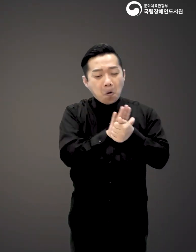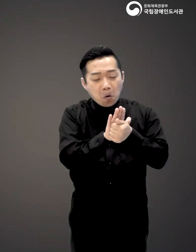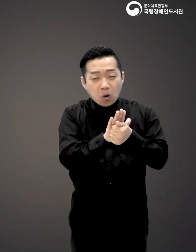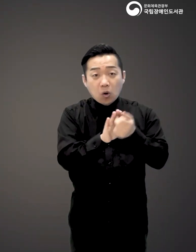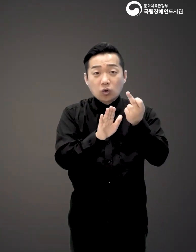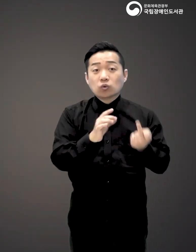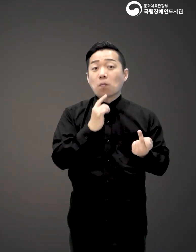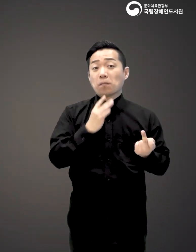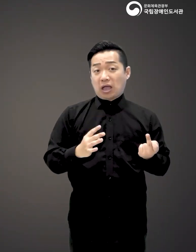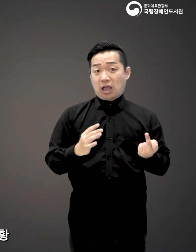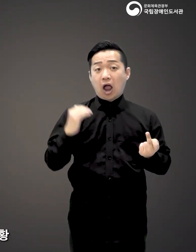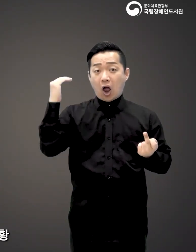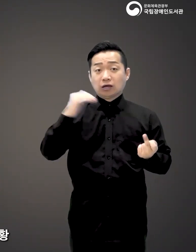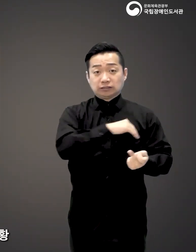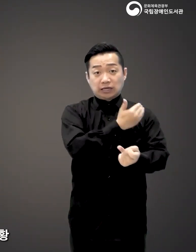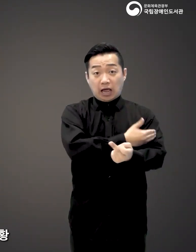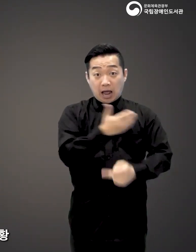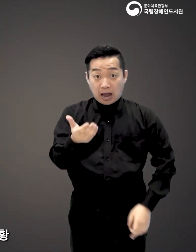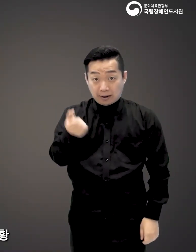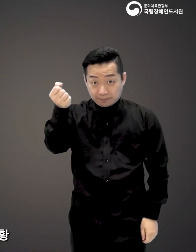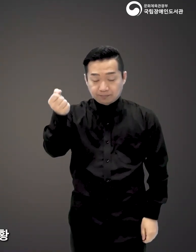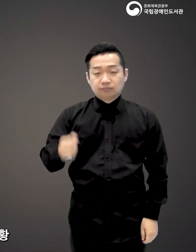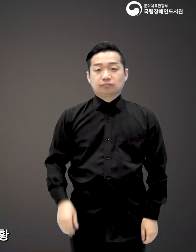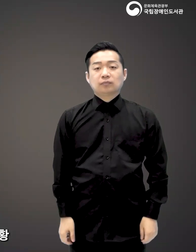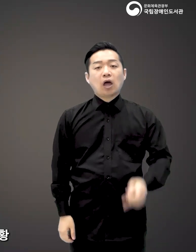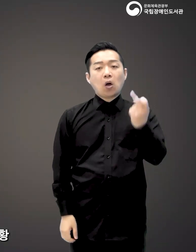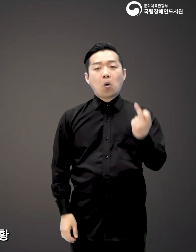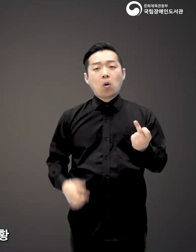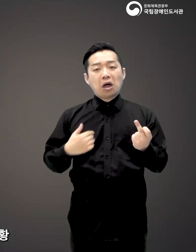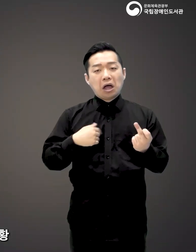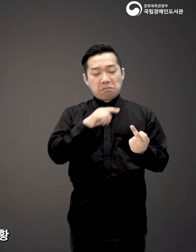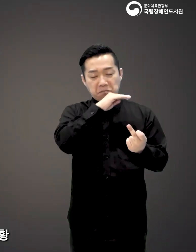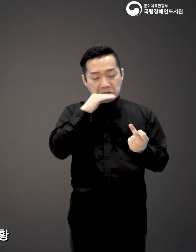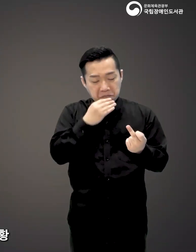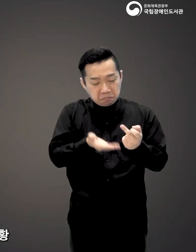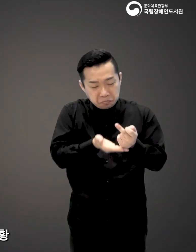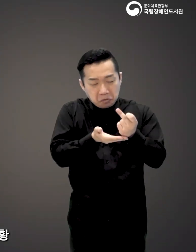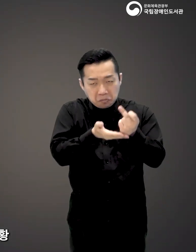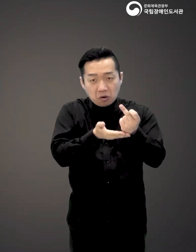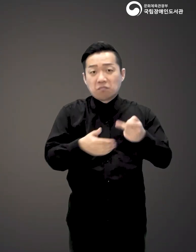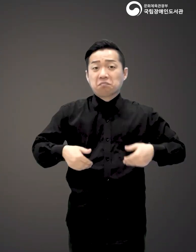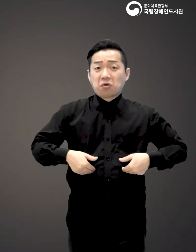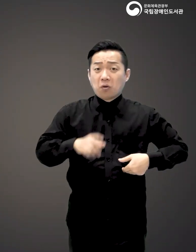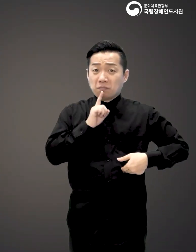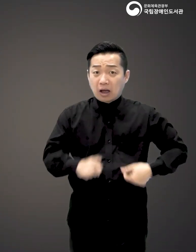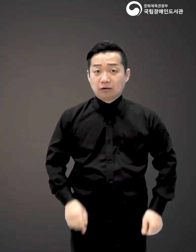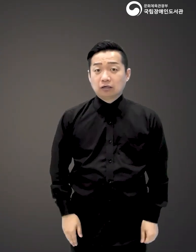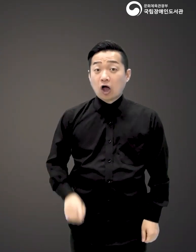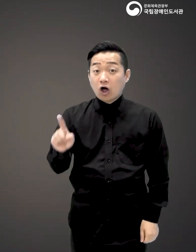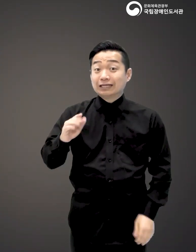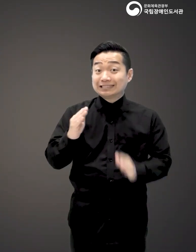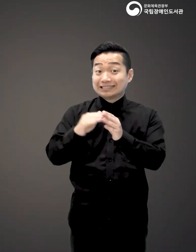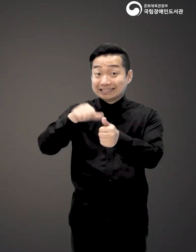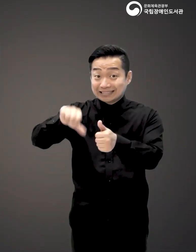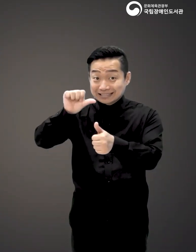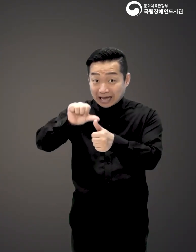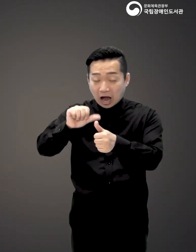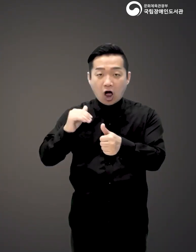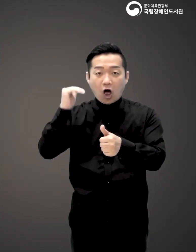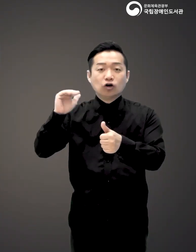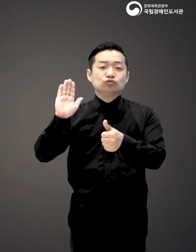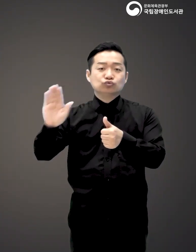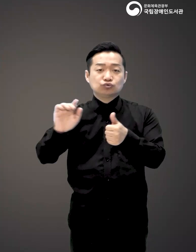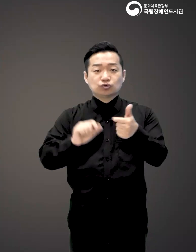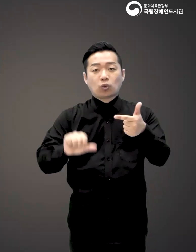다 닦아준 동생만 성인 자격증을 취득해 동생에게 존댓말을 해야 하는 상황. 어느 집 장남이